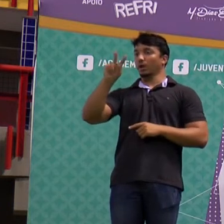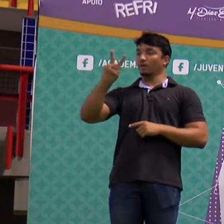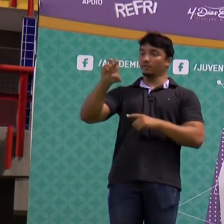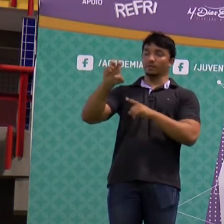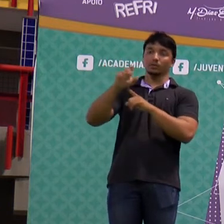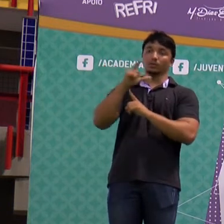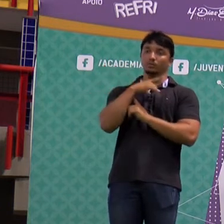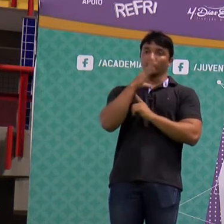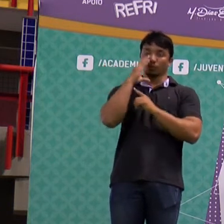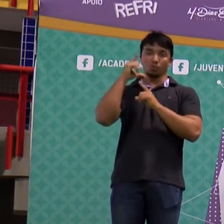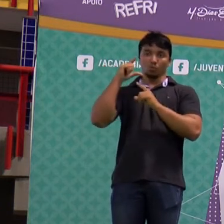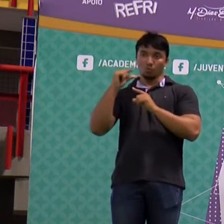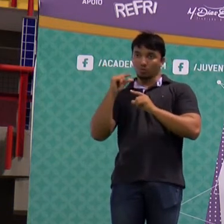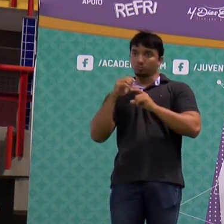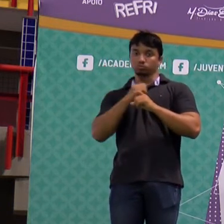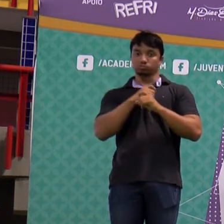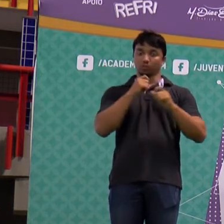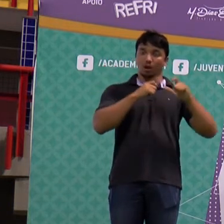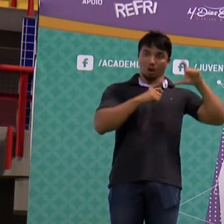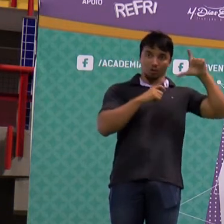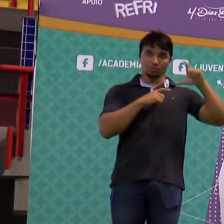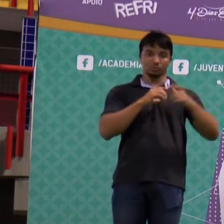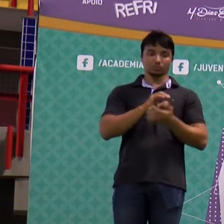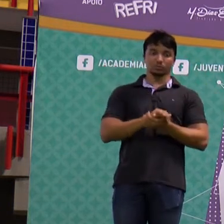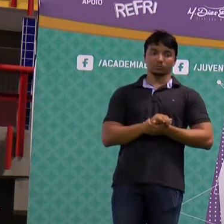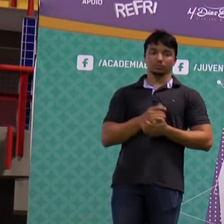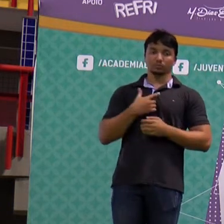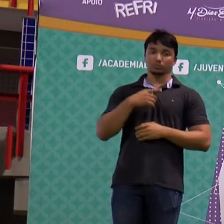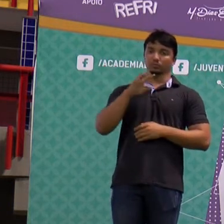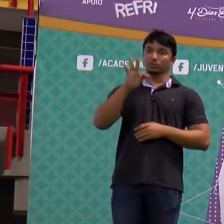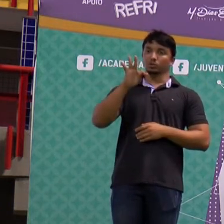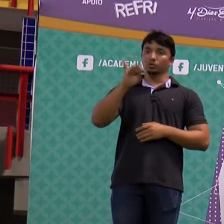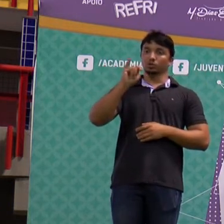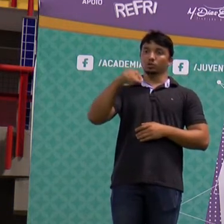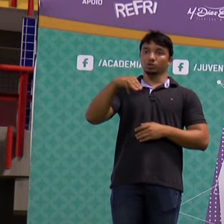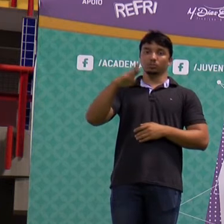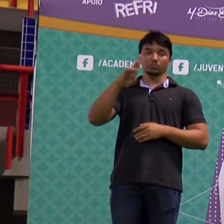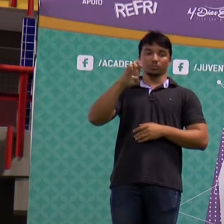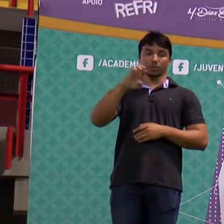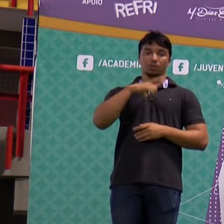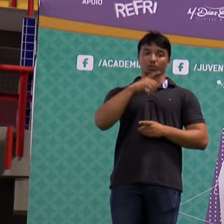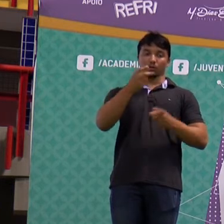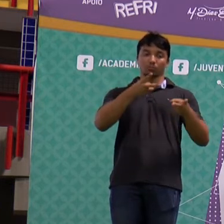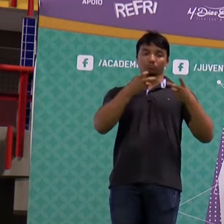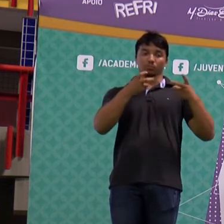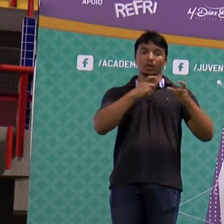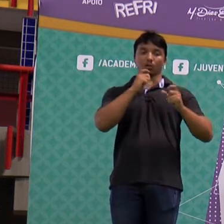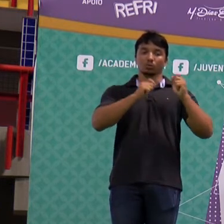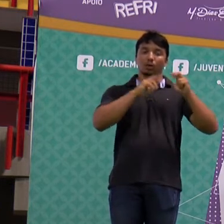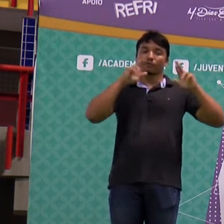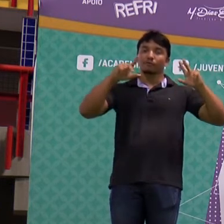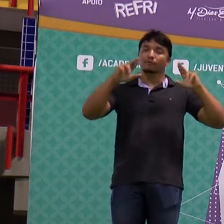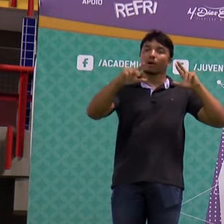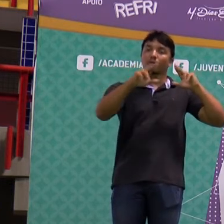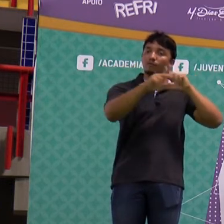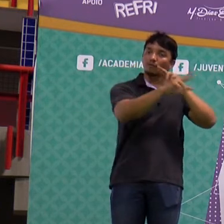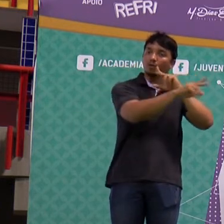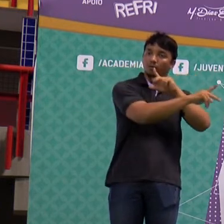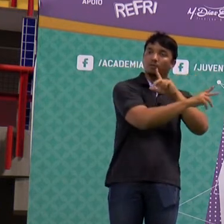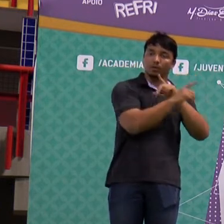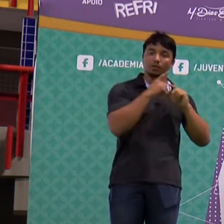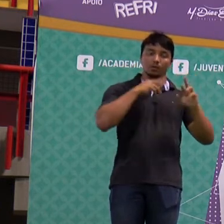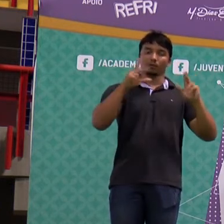Grave, baixo, agudo, alto. Timbre. é a propriedade que permite com que você diferencie as várias